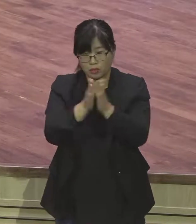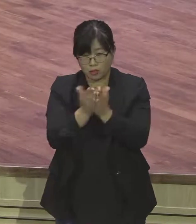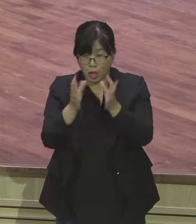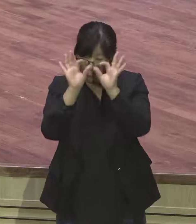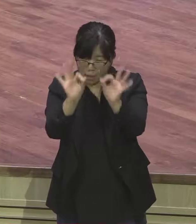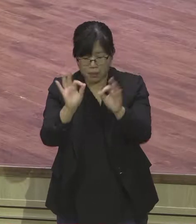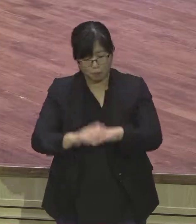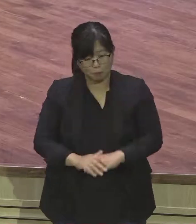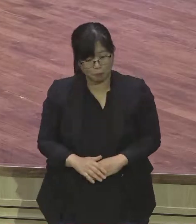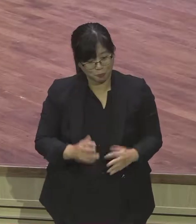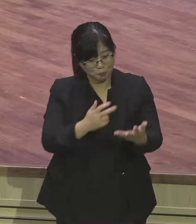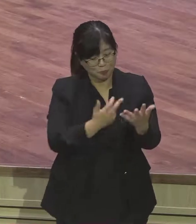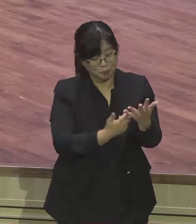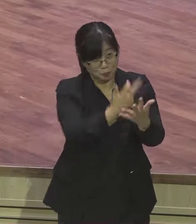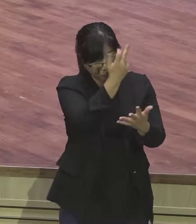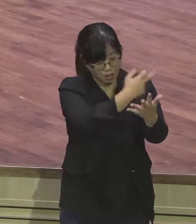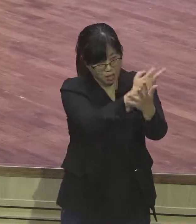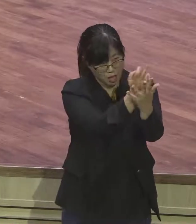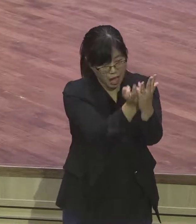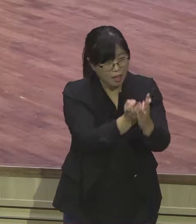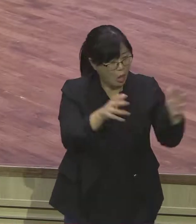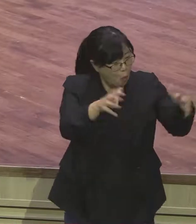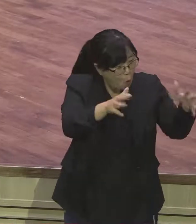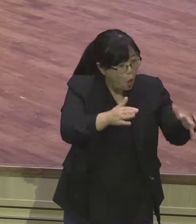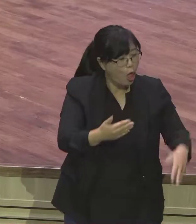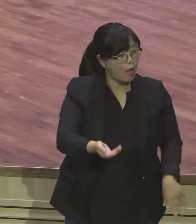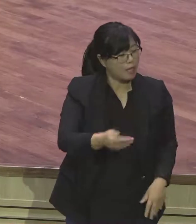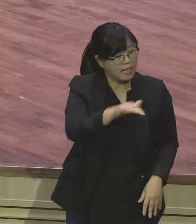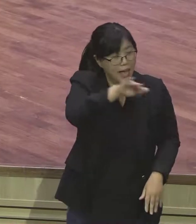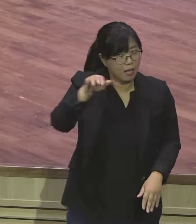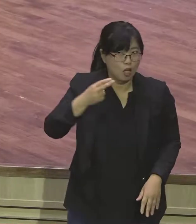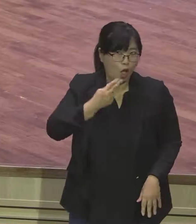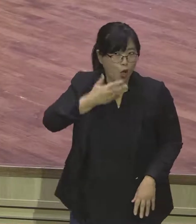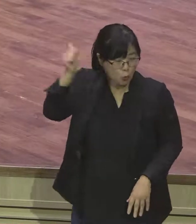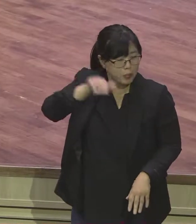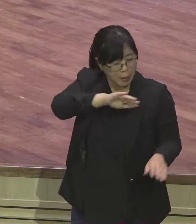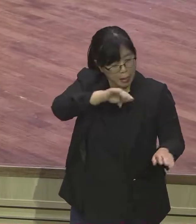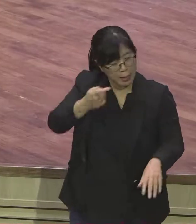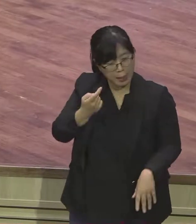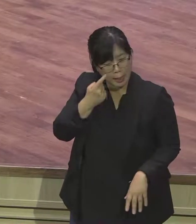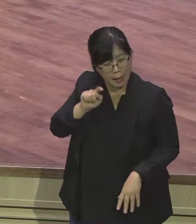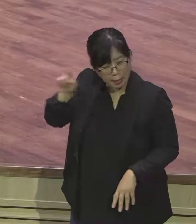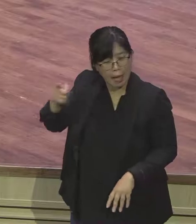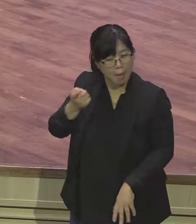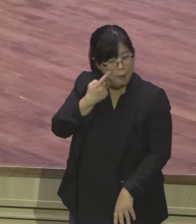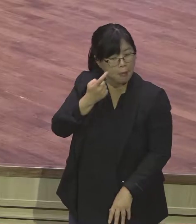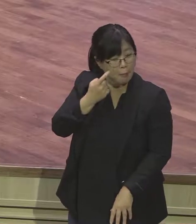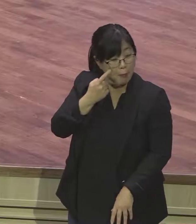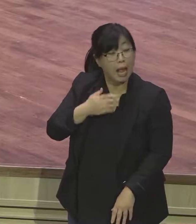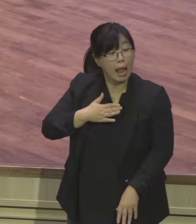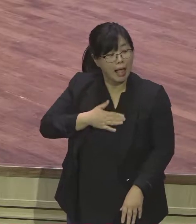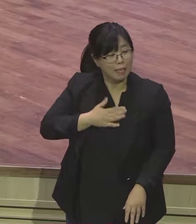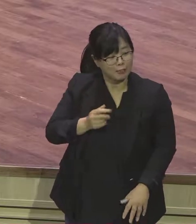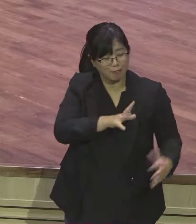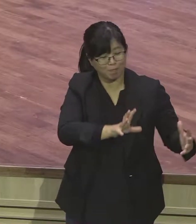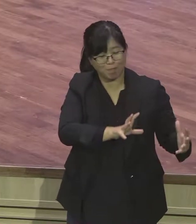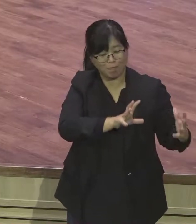가자 가가지고 참 형들이 와서 요셉 앞에 무릎 꿇고 엎드려서 용서해달라고 또 말합니다